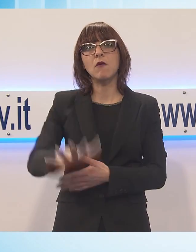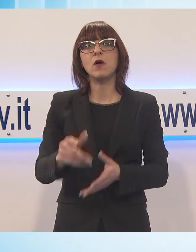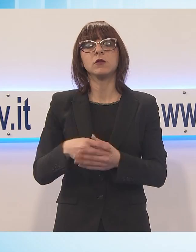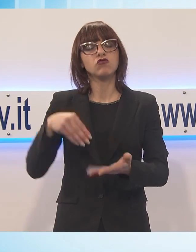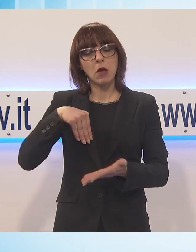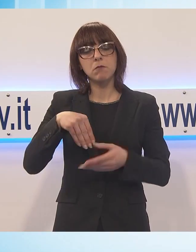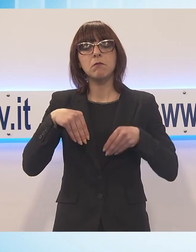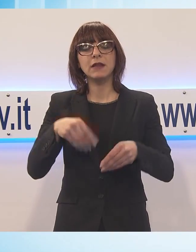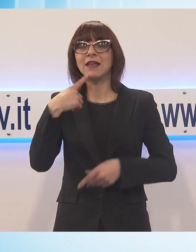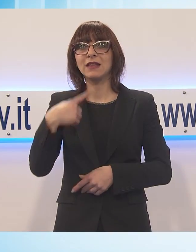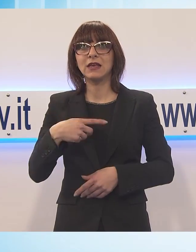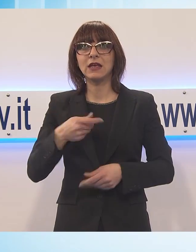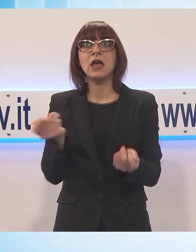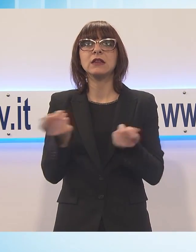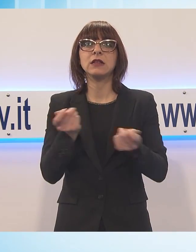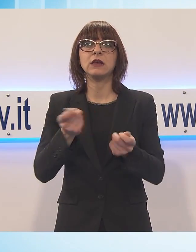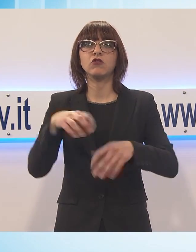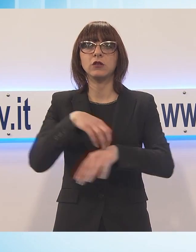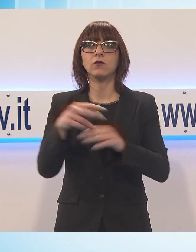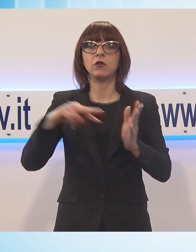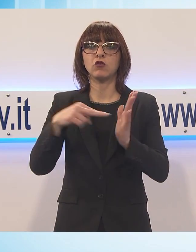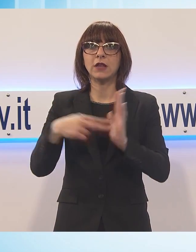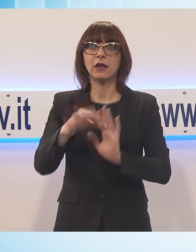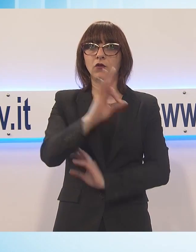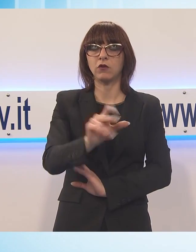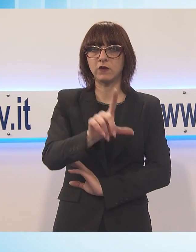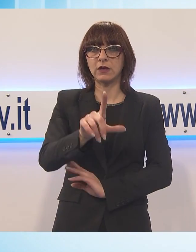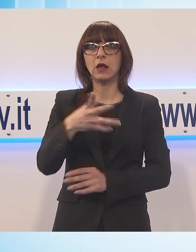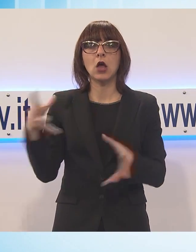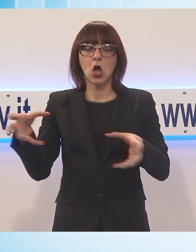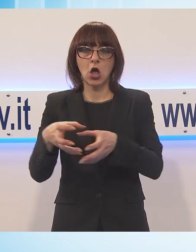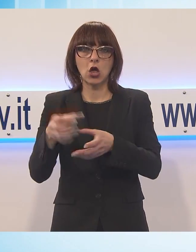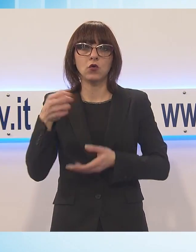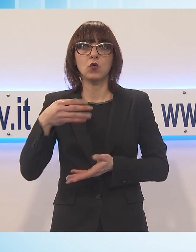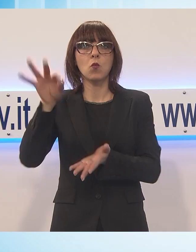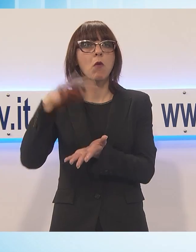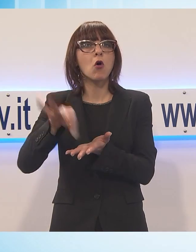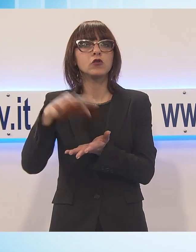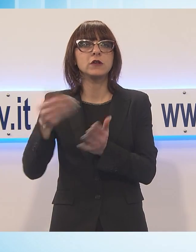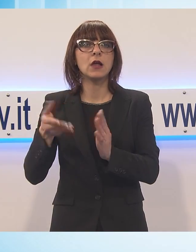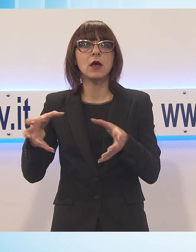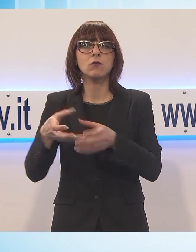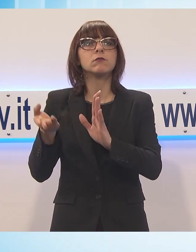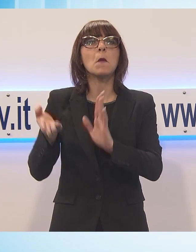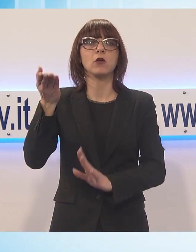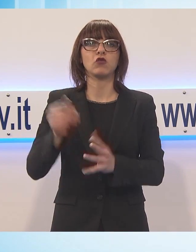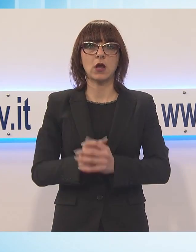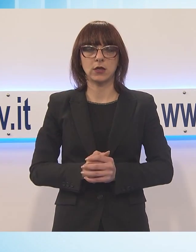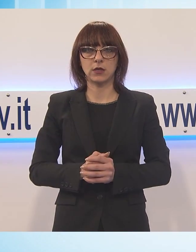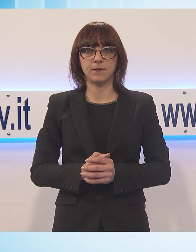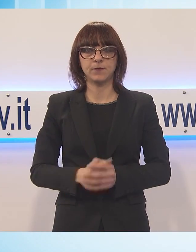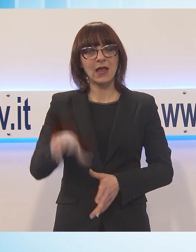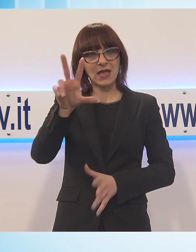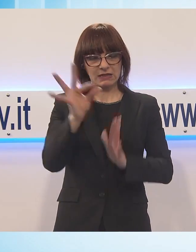la dirigente dell'ufficio tecnico Francesca Lazzari e una delegazione di consiglieri del gruppo di maggioranza. Tre i punti fondamentali che abbiamo chiesto di